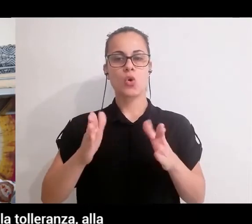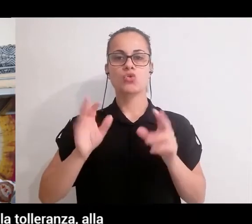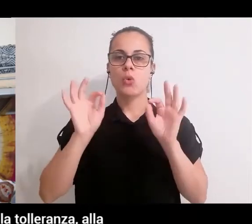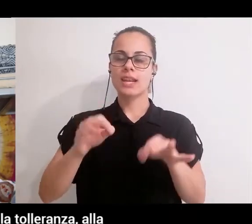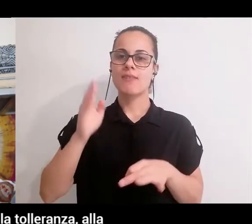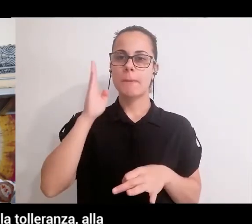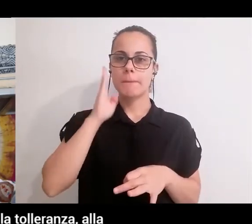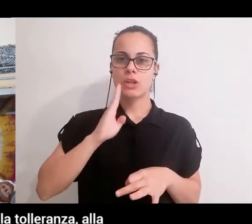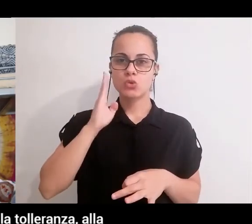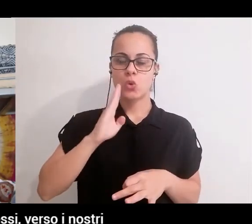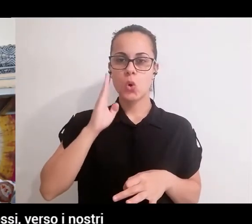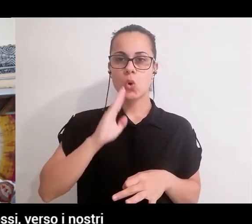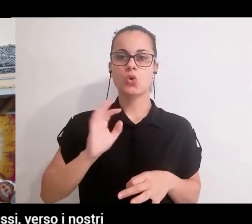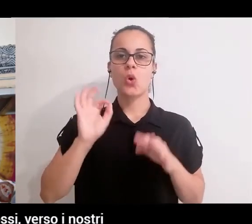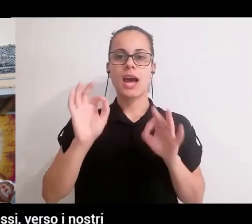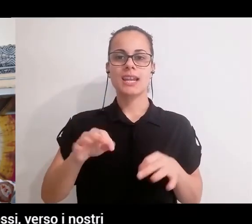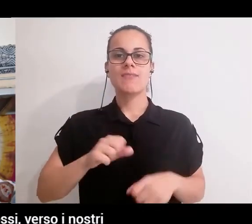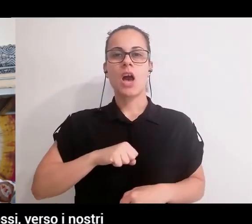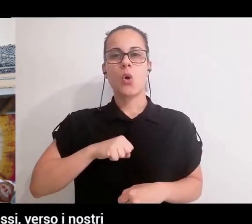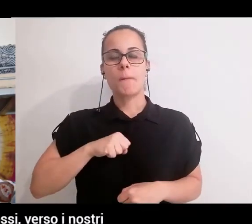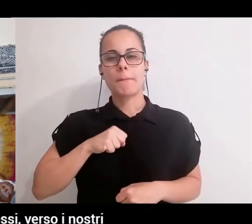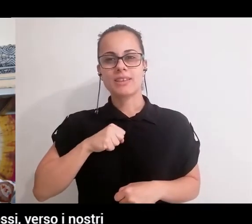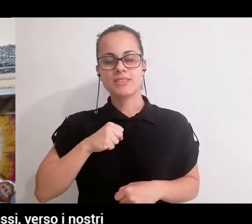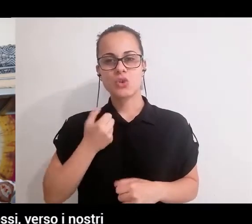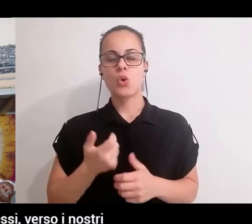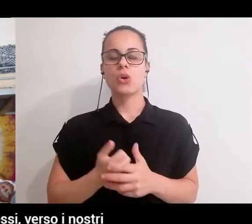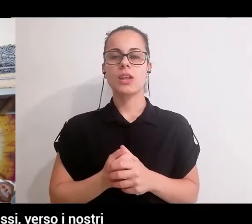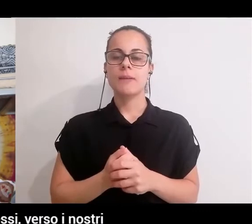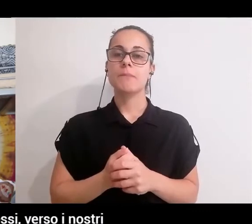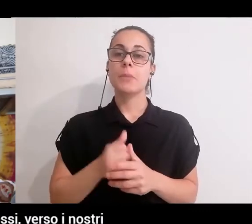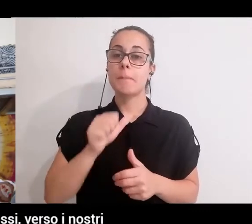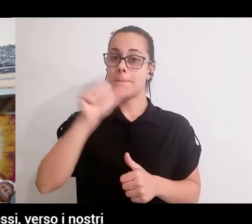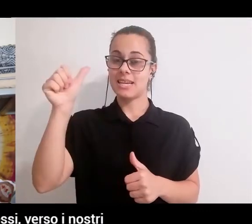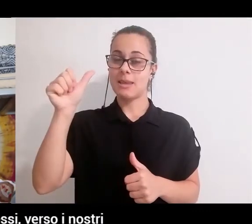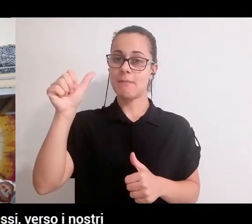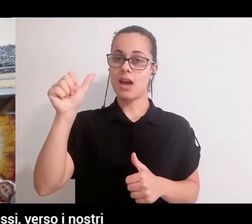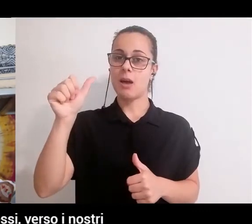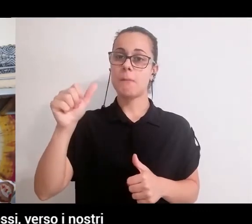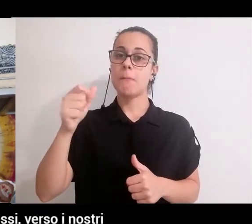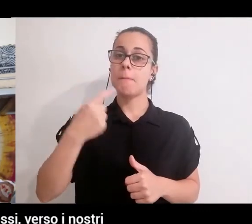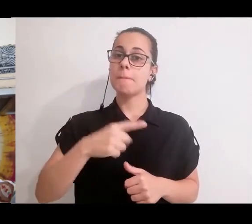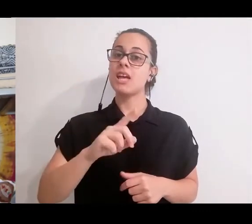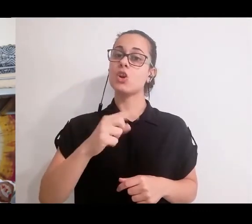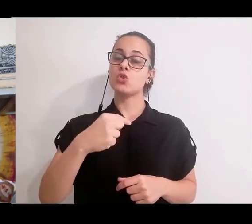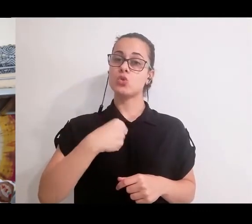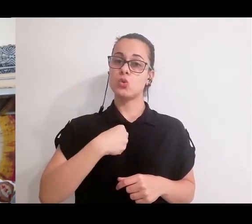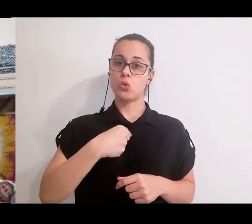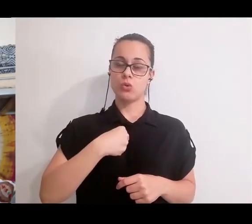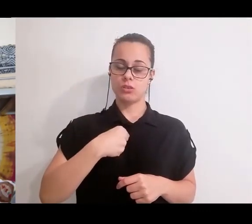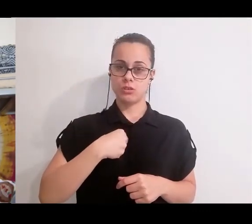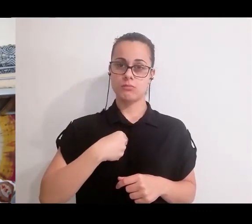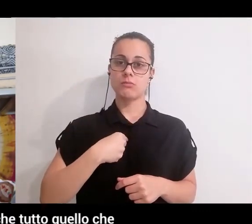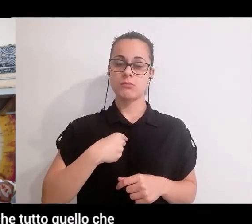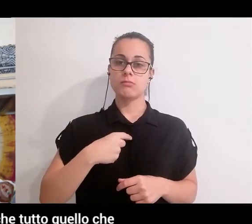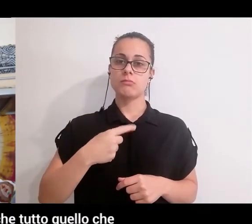perdono, alla tolleranza, alla compassione, prima di tutto verso noi stessi, verso i nostri mostri, verso le